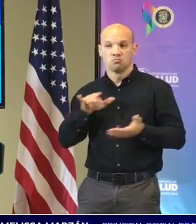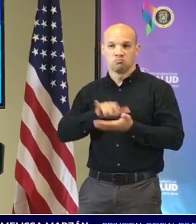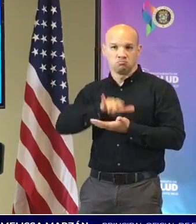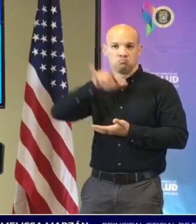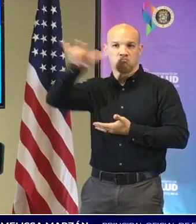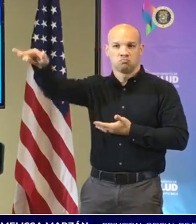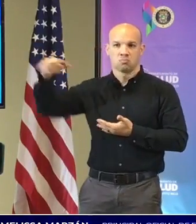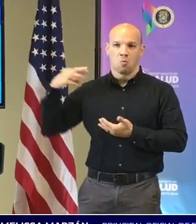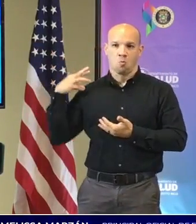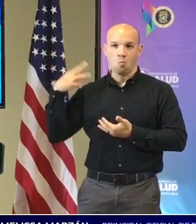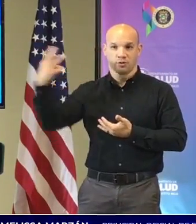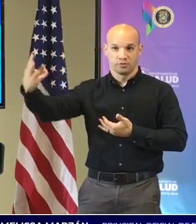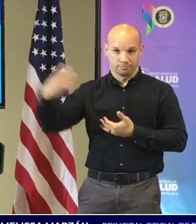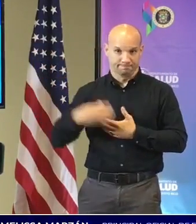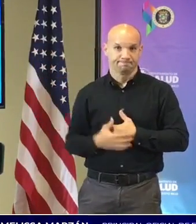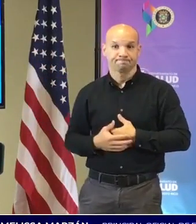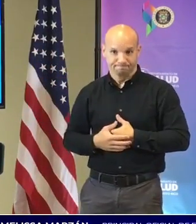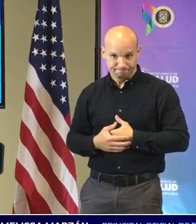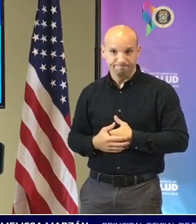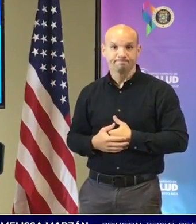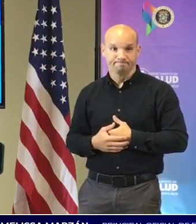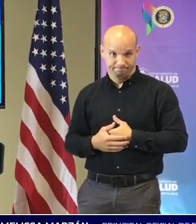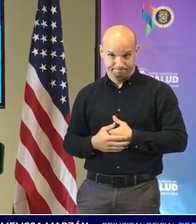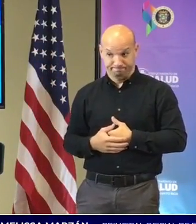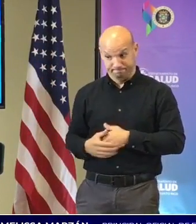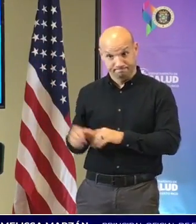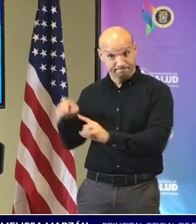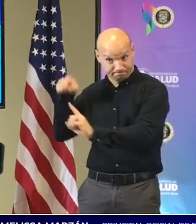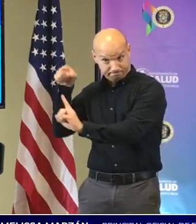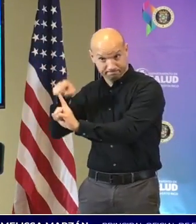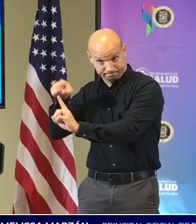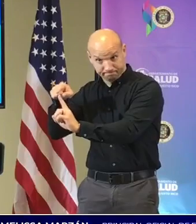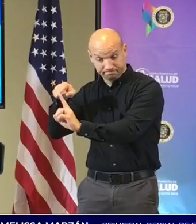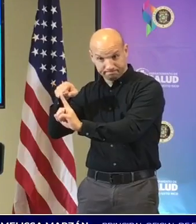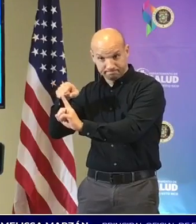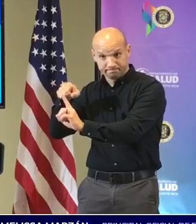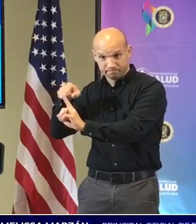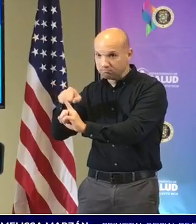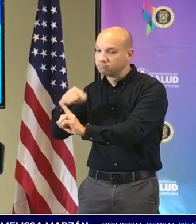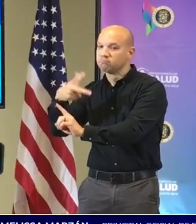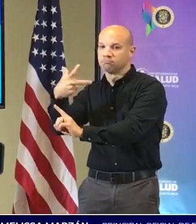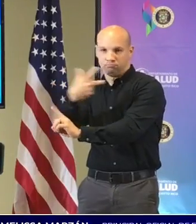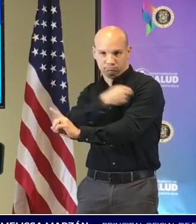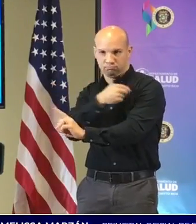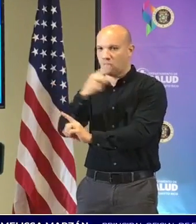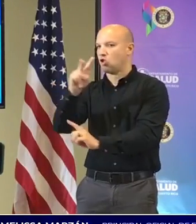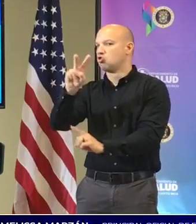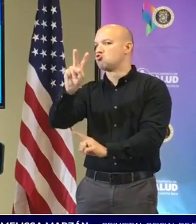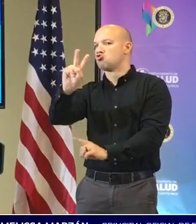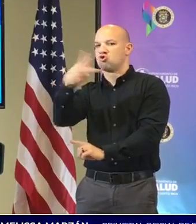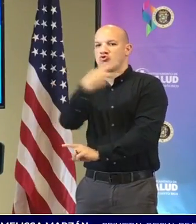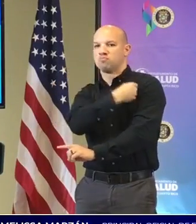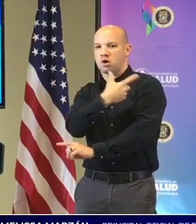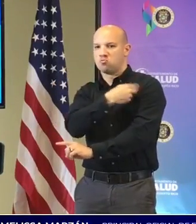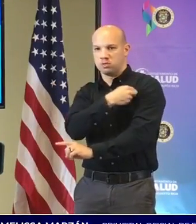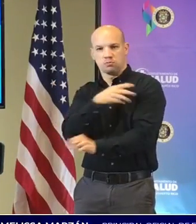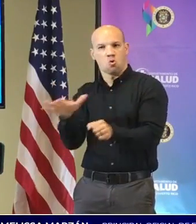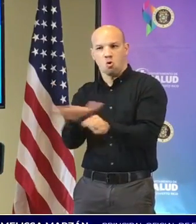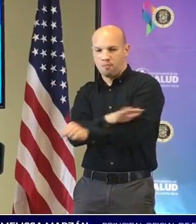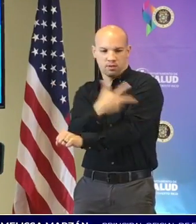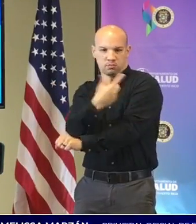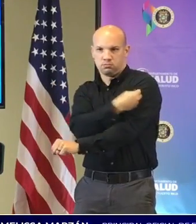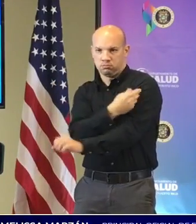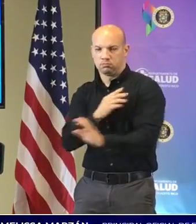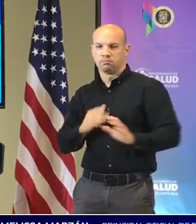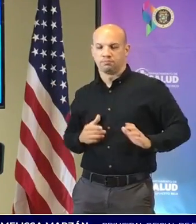Washington esta persona si estaba totalmente vacunada con dos dosis la segunda